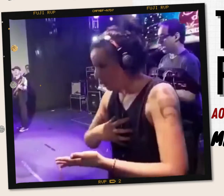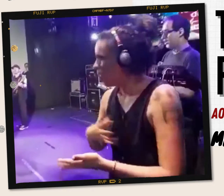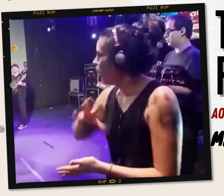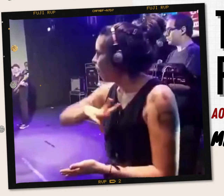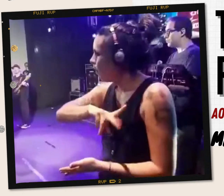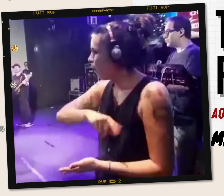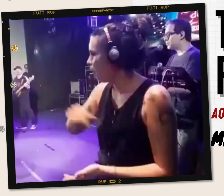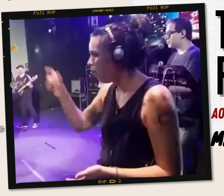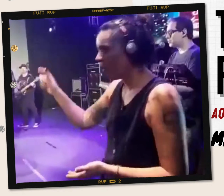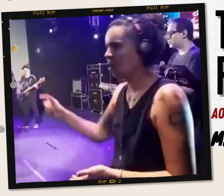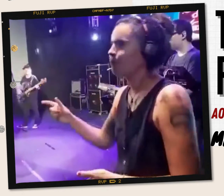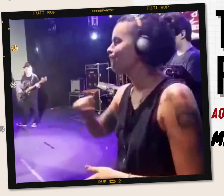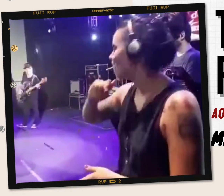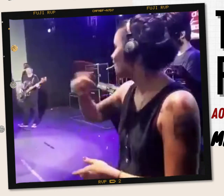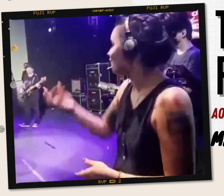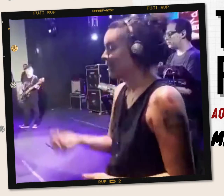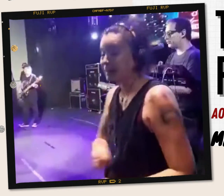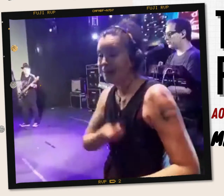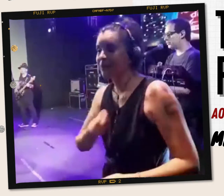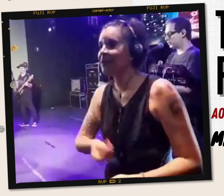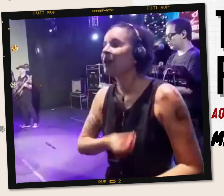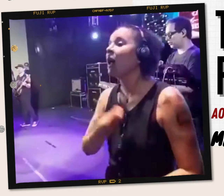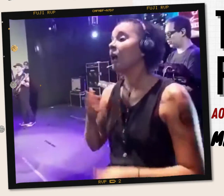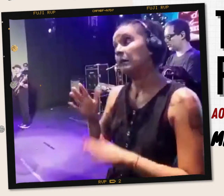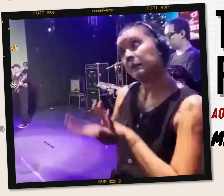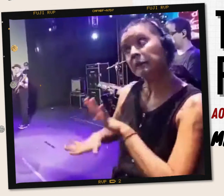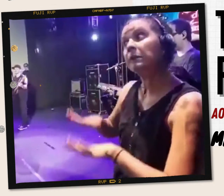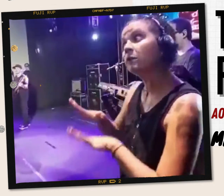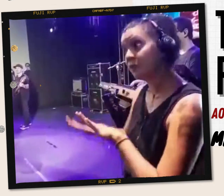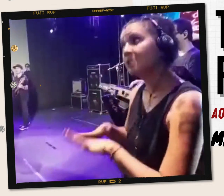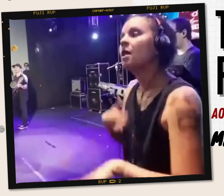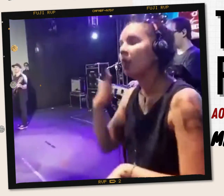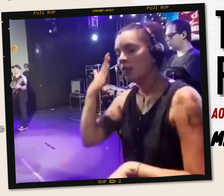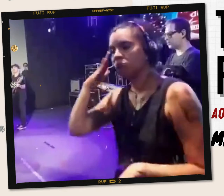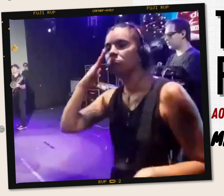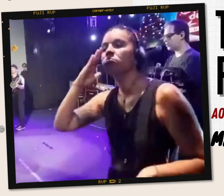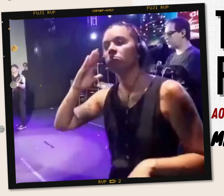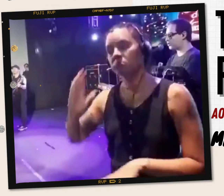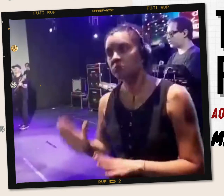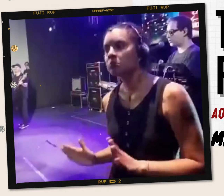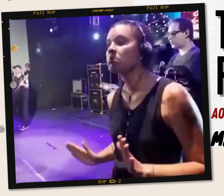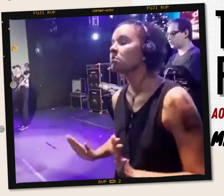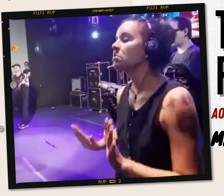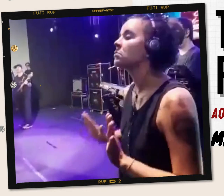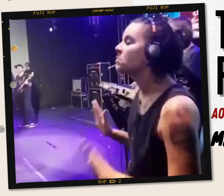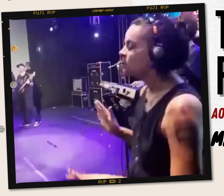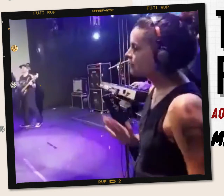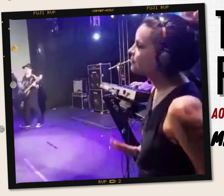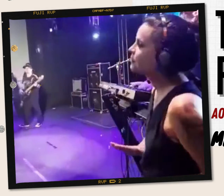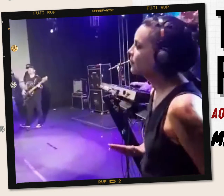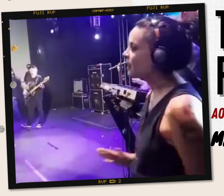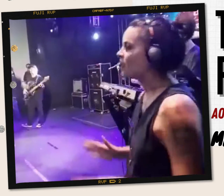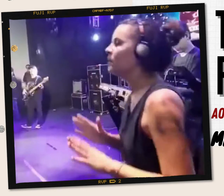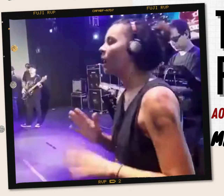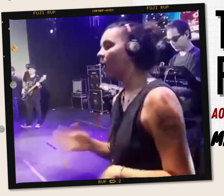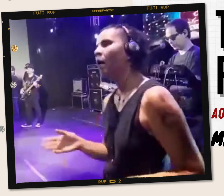consigo viver Você não tem nada que eu se perguntei Não é que eu posso